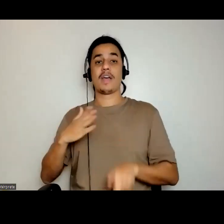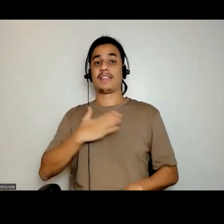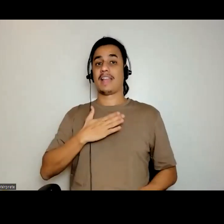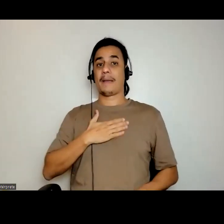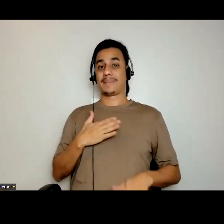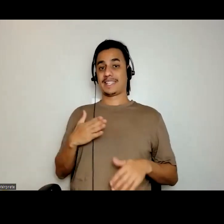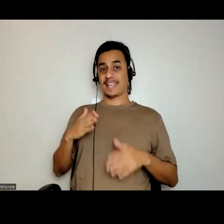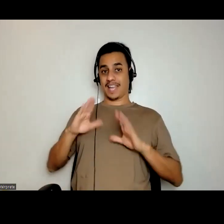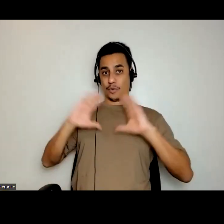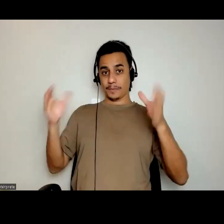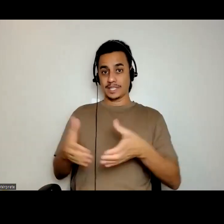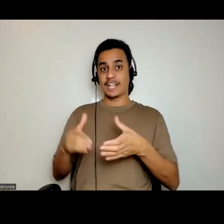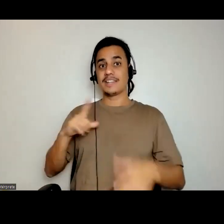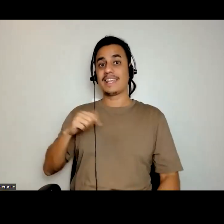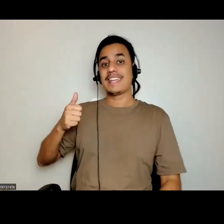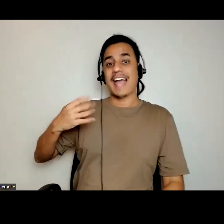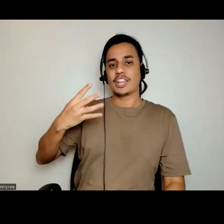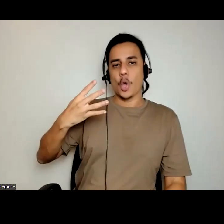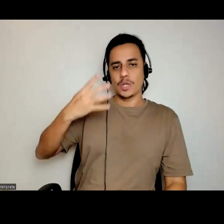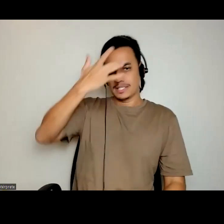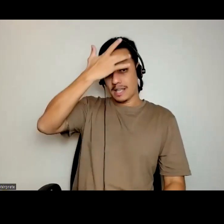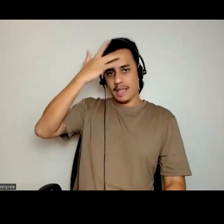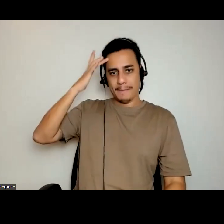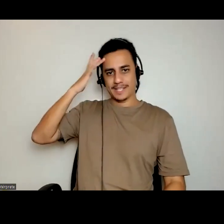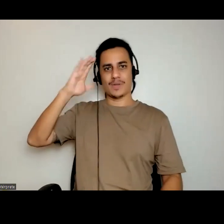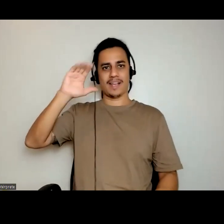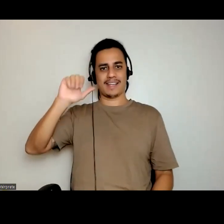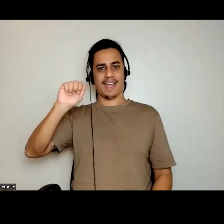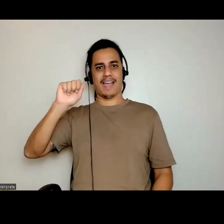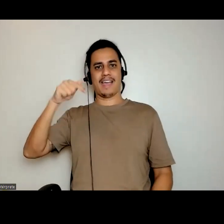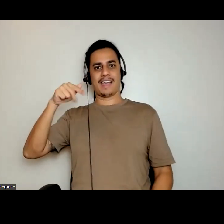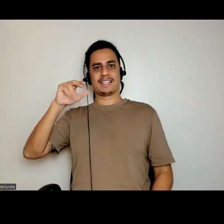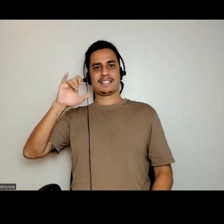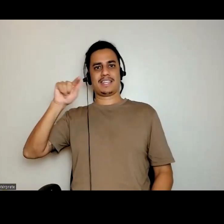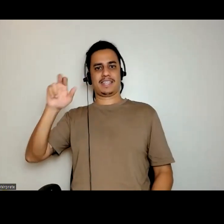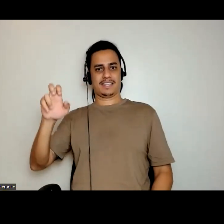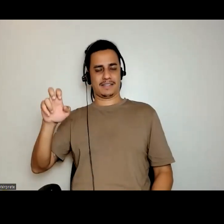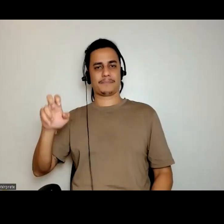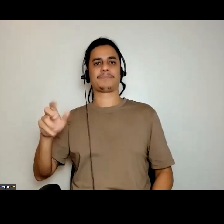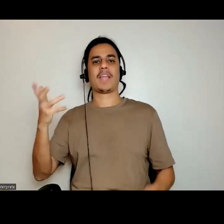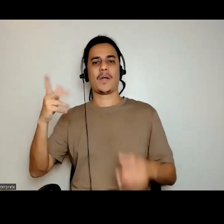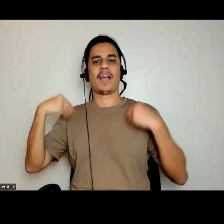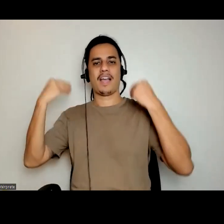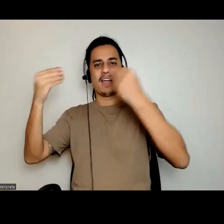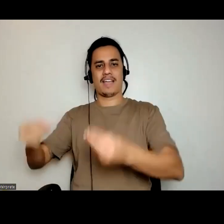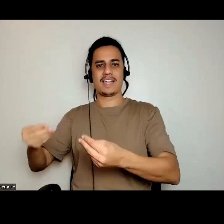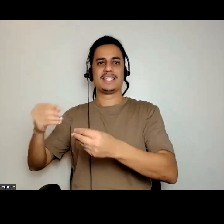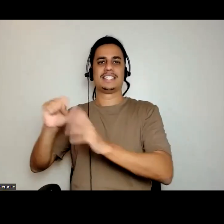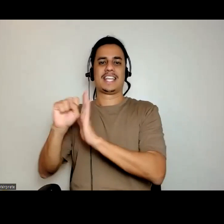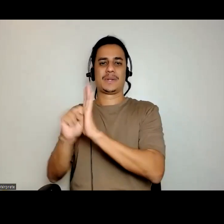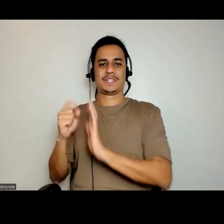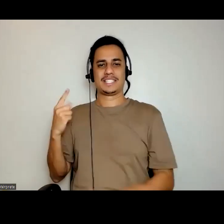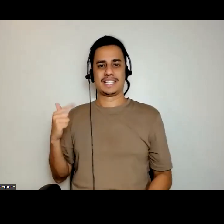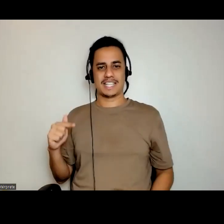caciques, são 14, o manto, a Dinamarca está devolvendo o monte, o manto Tupinambá, no século XVII,